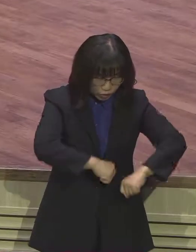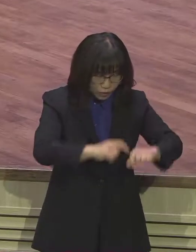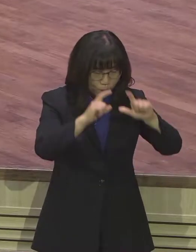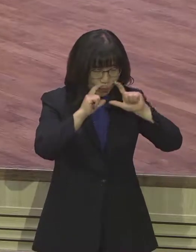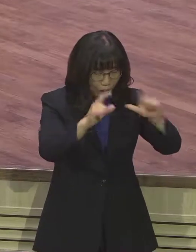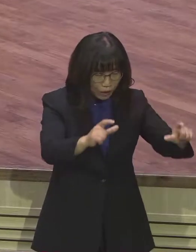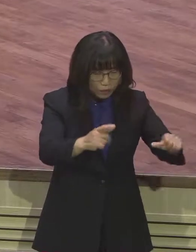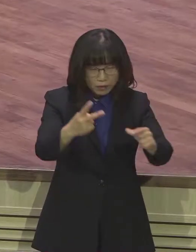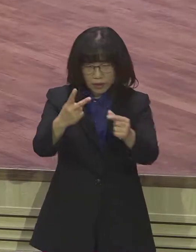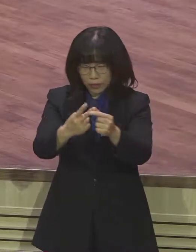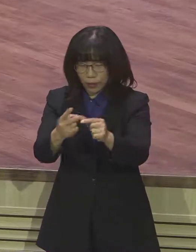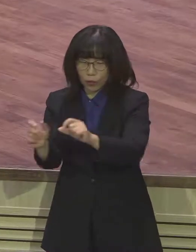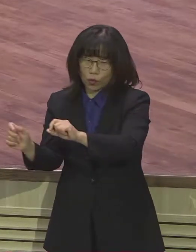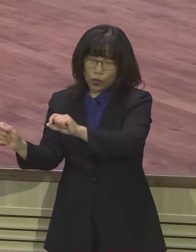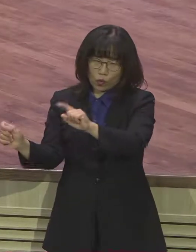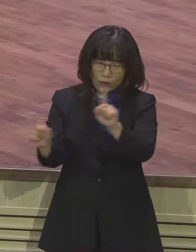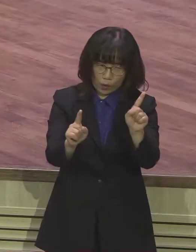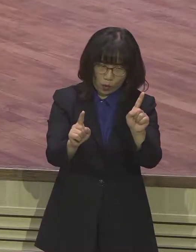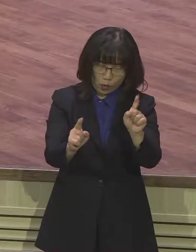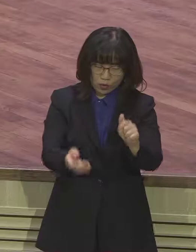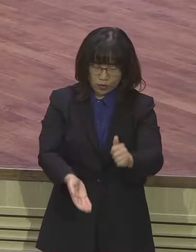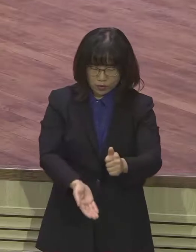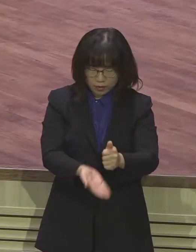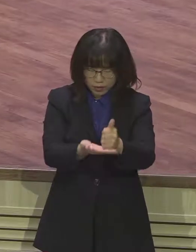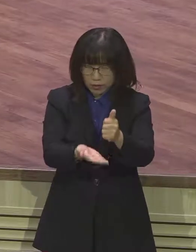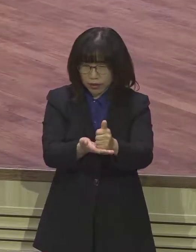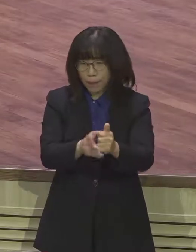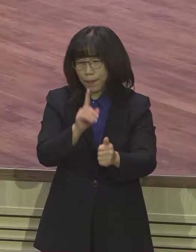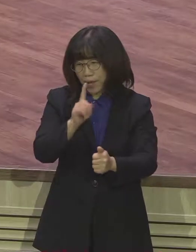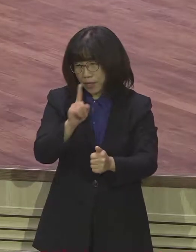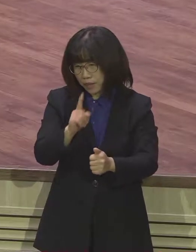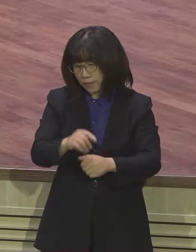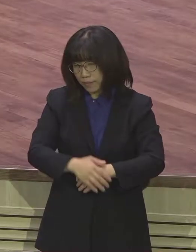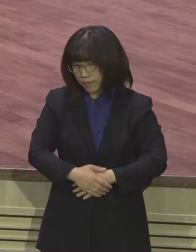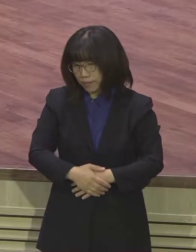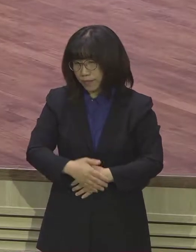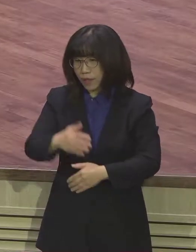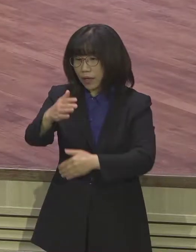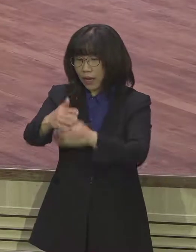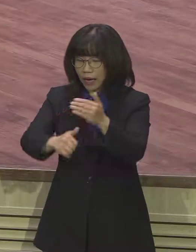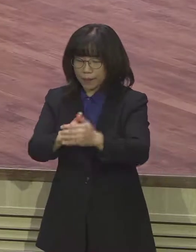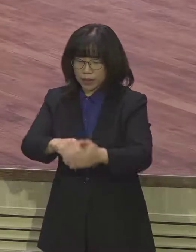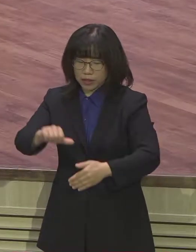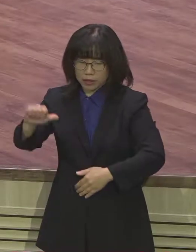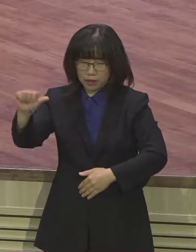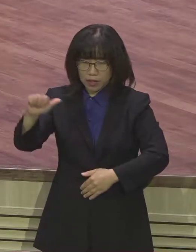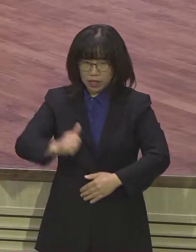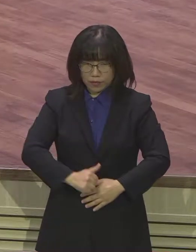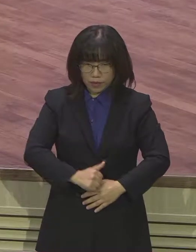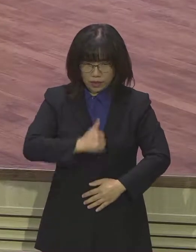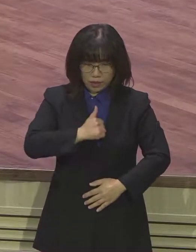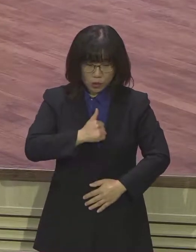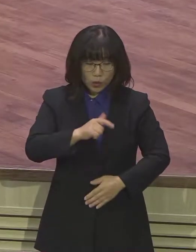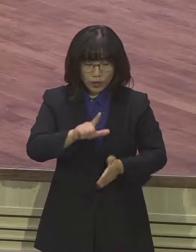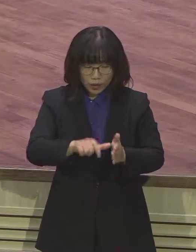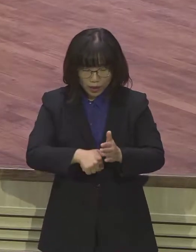그리고 격려의 메시지입니다 하나님께서는 진노 중에서도 극료를 베푸시고 하나님의